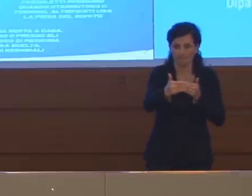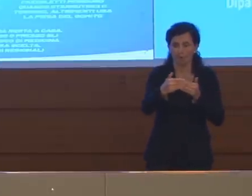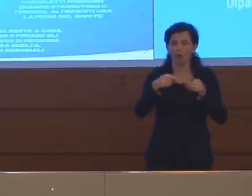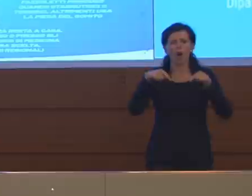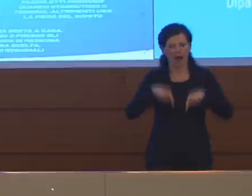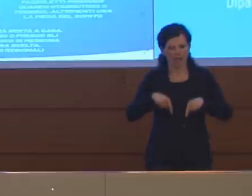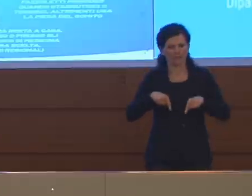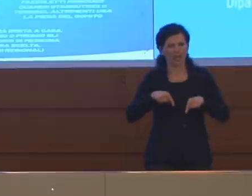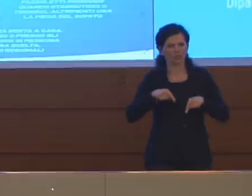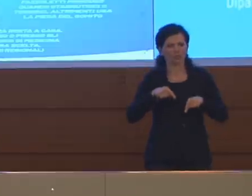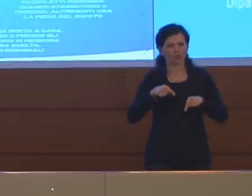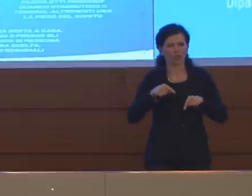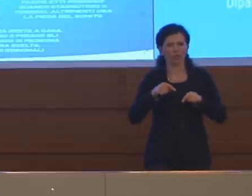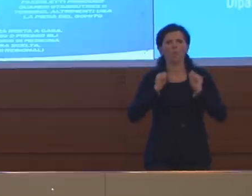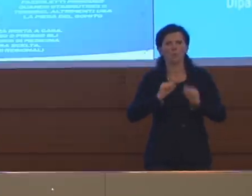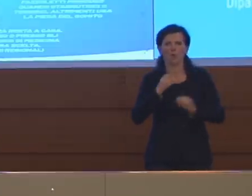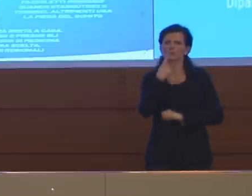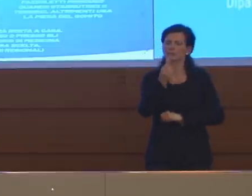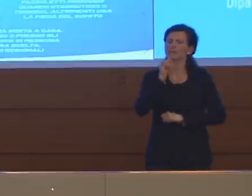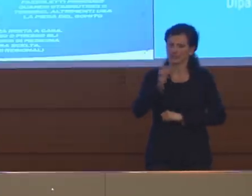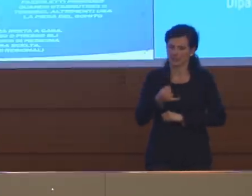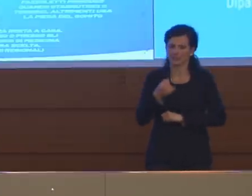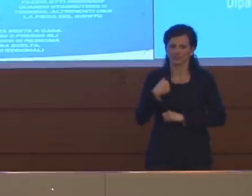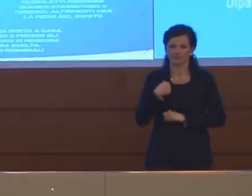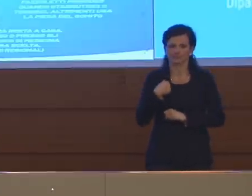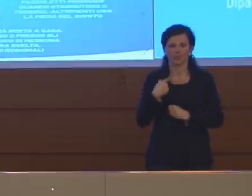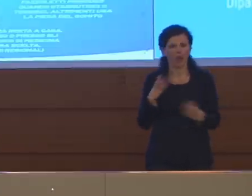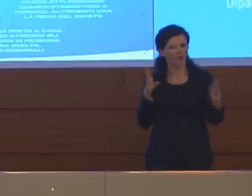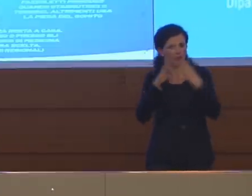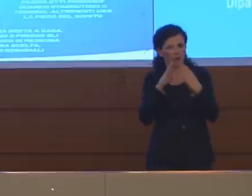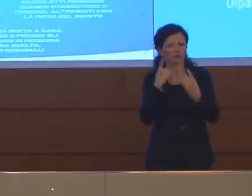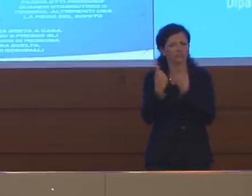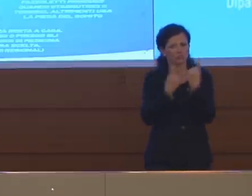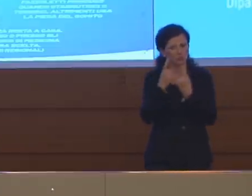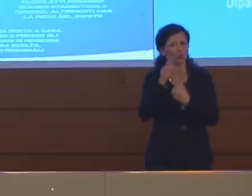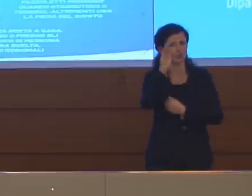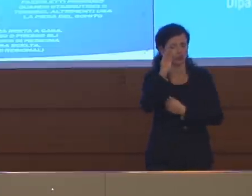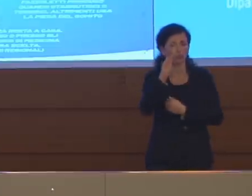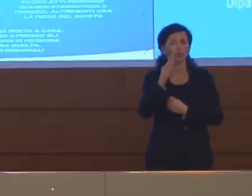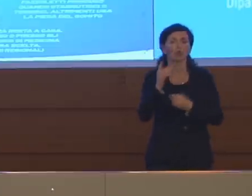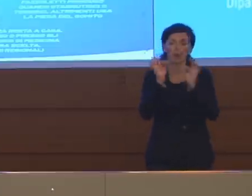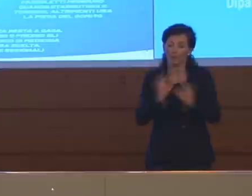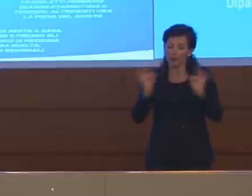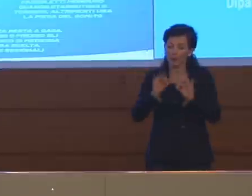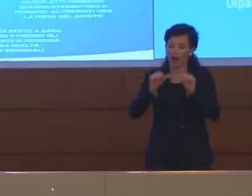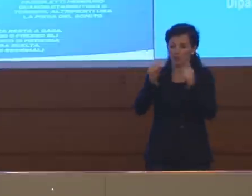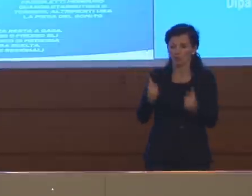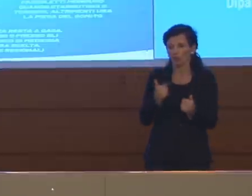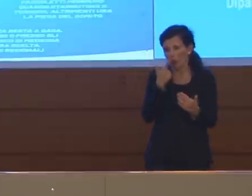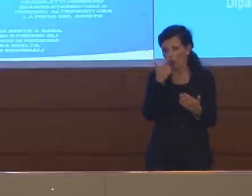ci muoviamo verso, poi dobbiamo immaginare e costruire dei modelli per potercelo consentire.